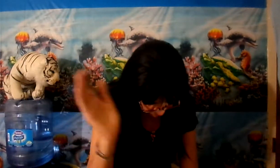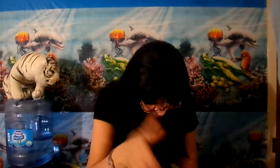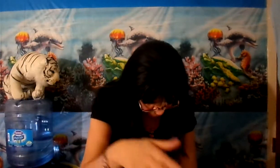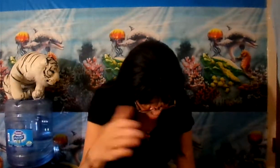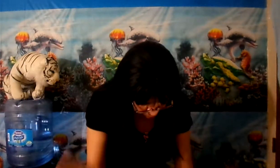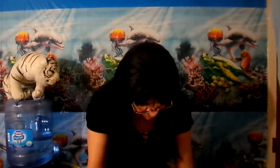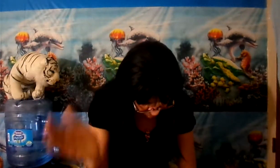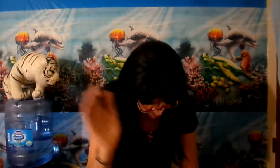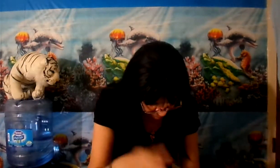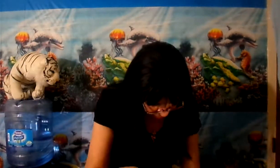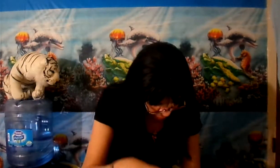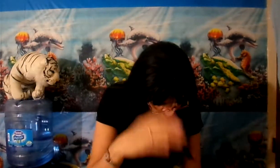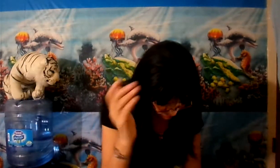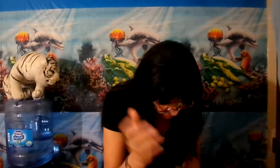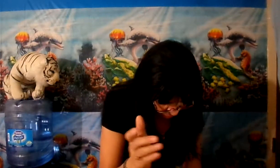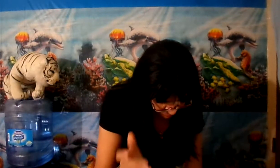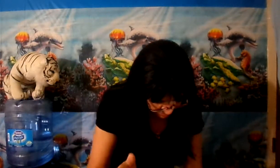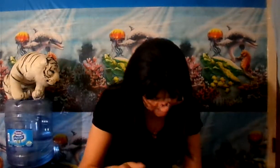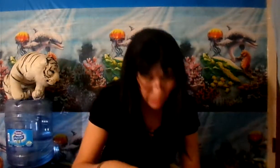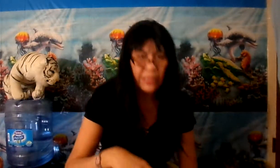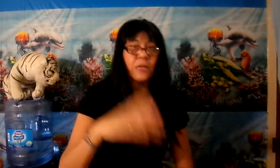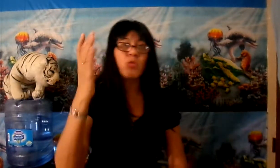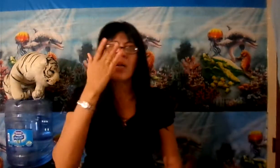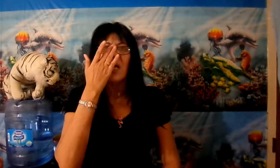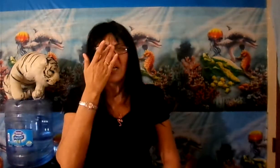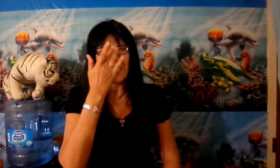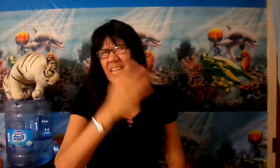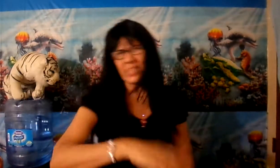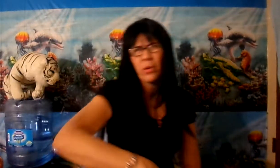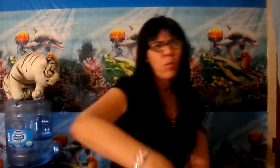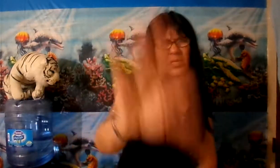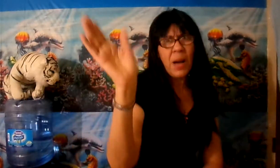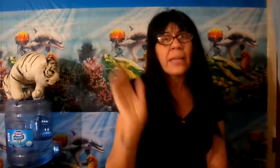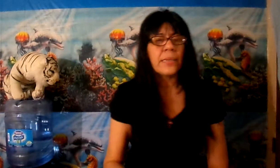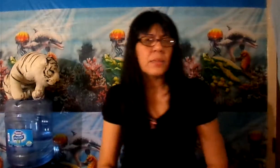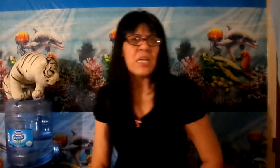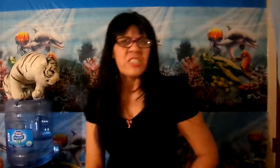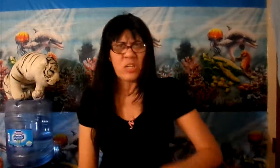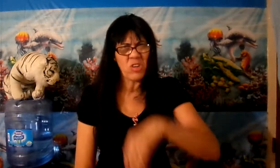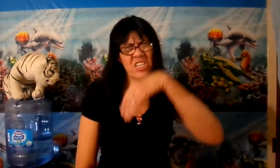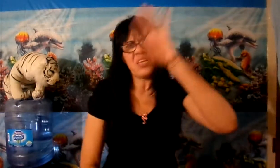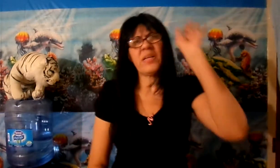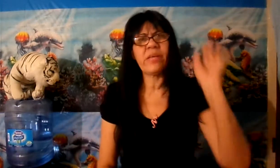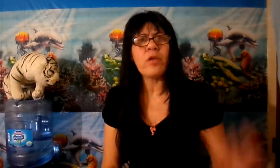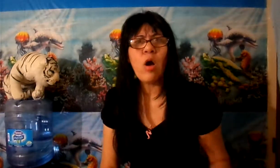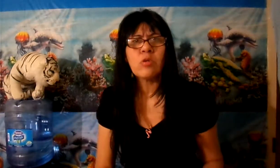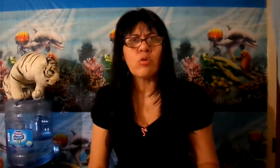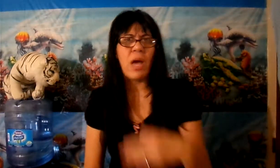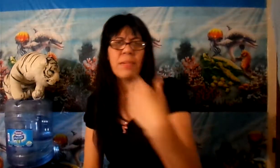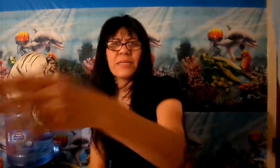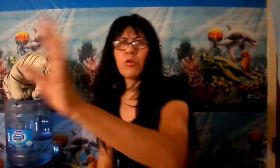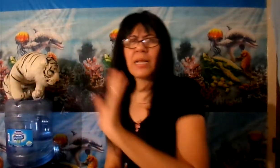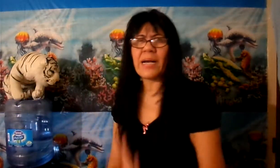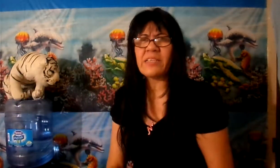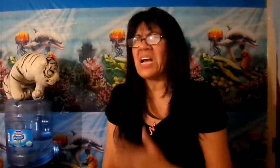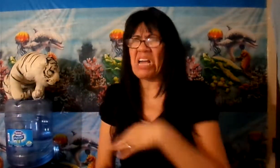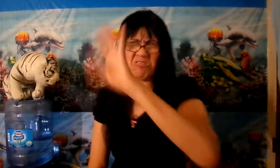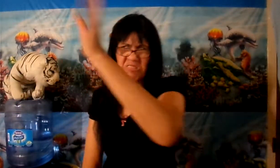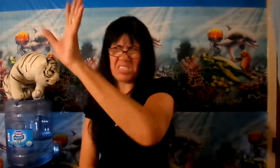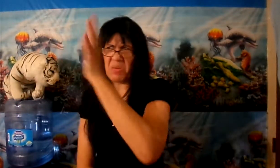fiestas, comida, bebidas. Así es la vida de la humanidad actual. Quiere decir que la gente vive como animales. Ya no quieren saber de Dios. Tú le hablas de Dios en la calle. Ah, yo no quiero saber